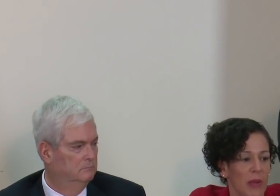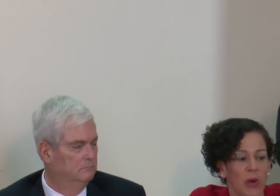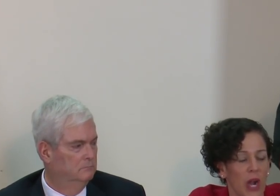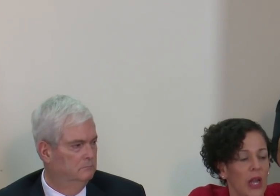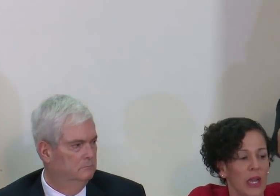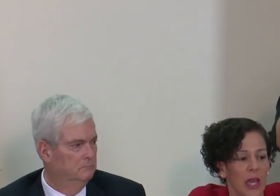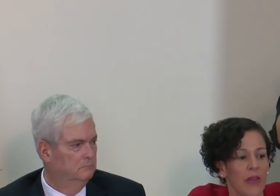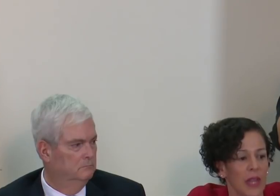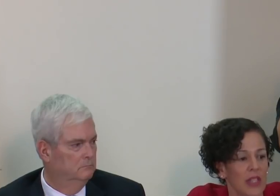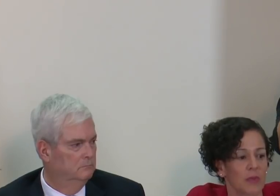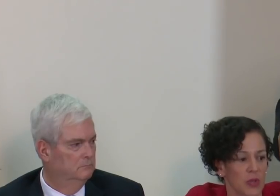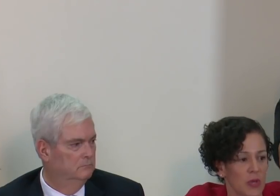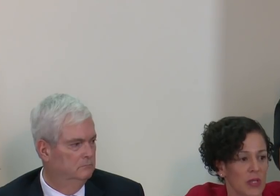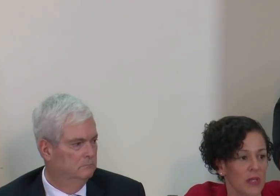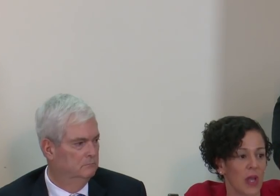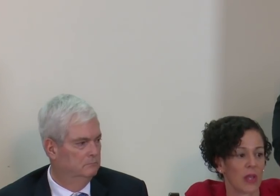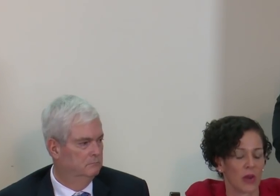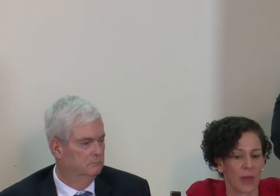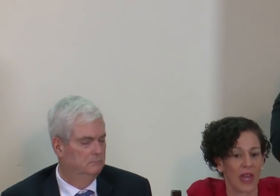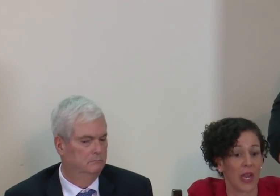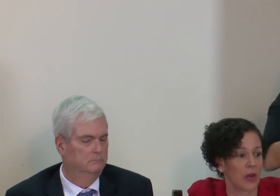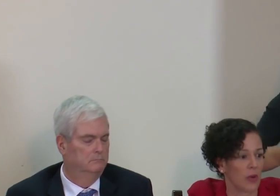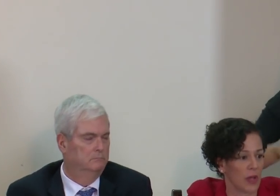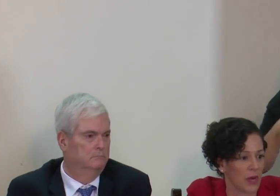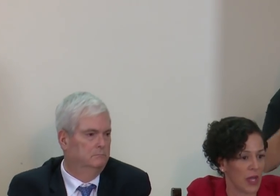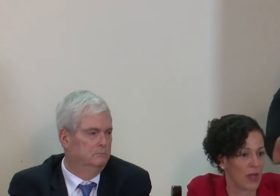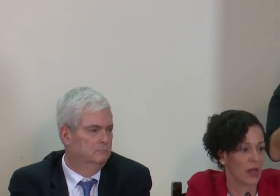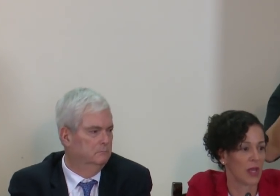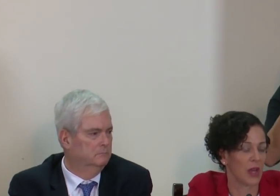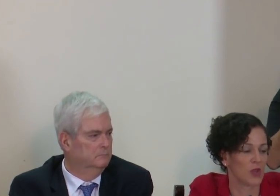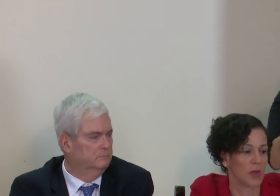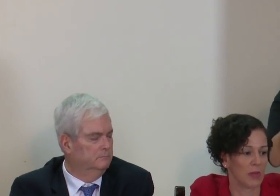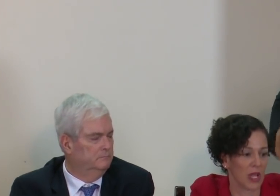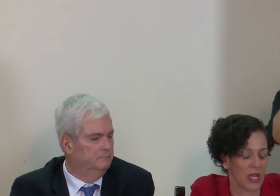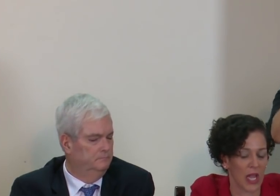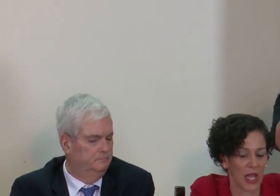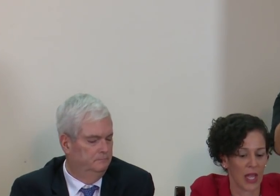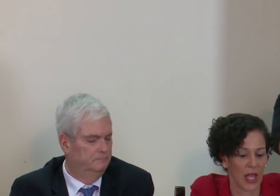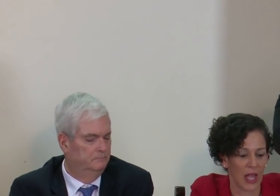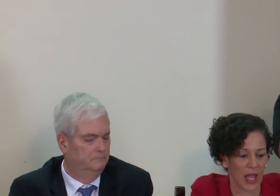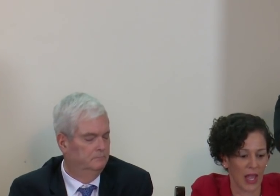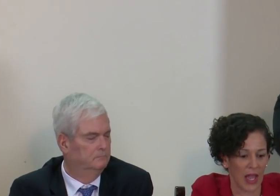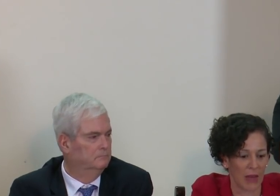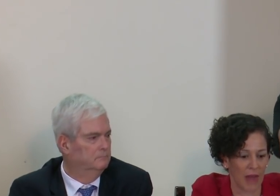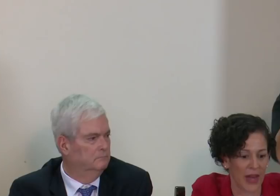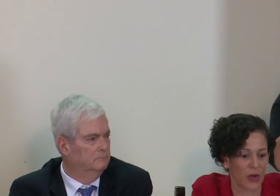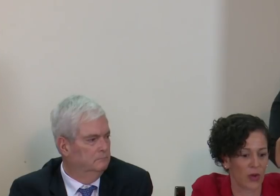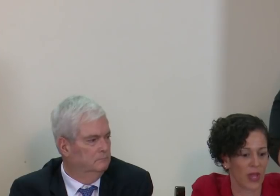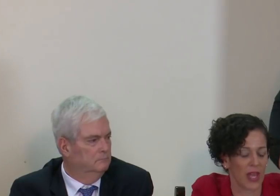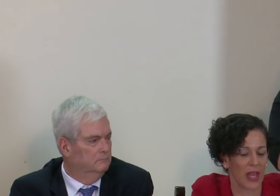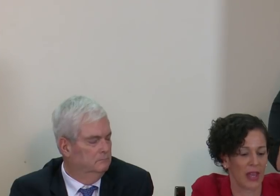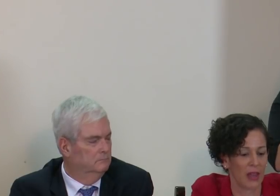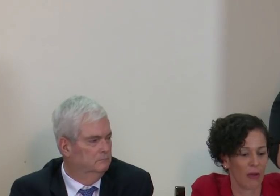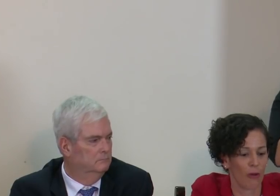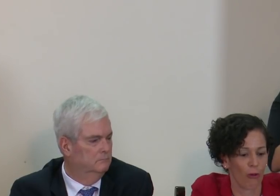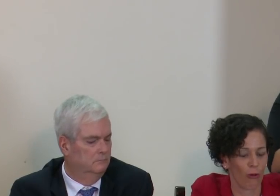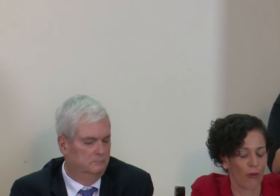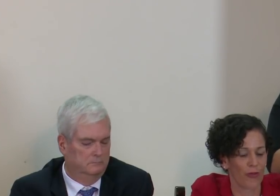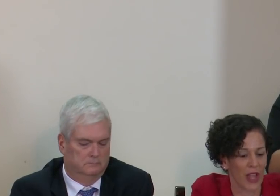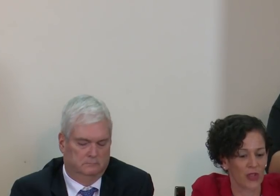gobierno para mejorar la calidad de vida de las personas de una manera innovadora que nos permita en el marco de